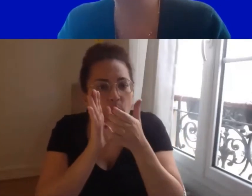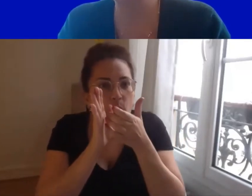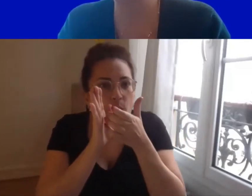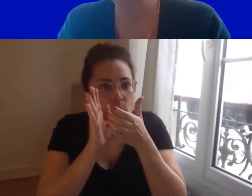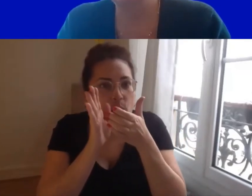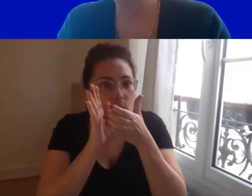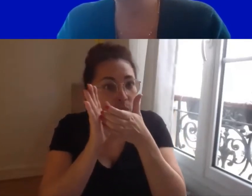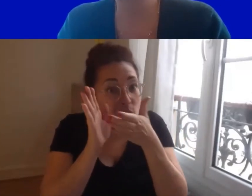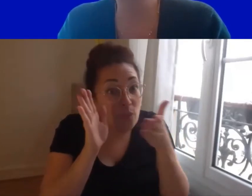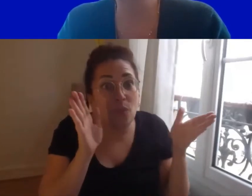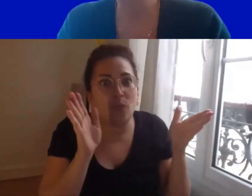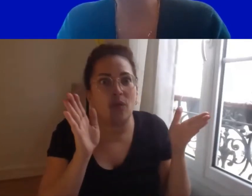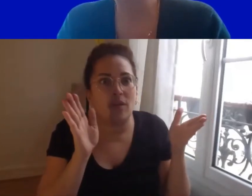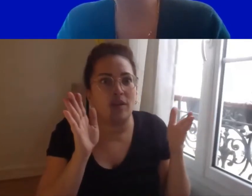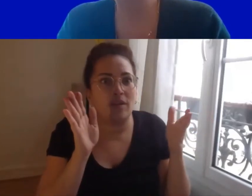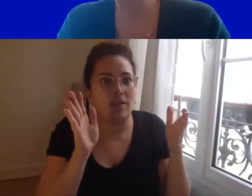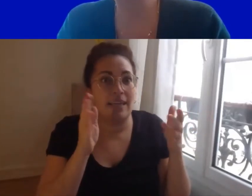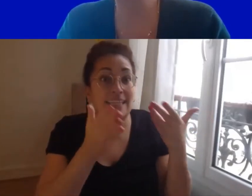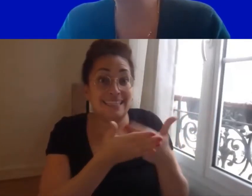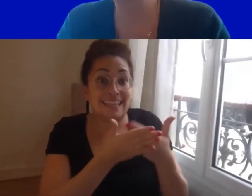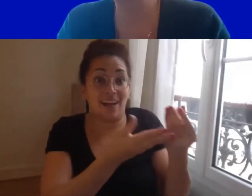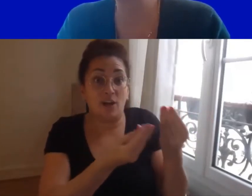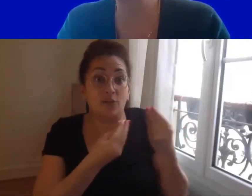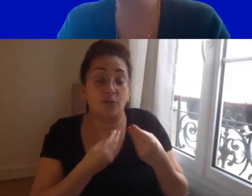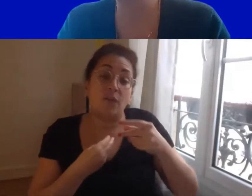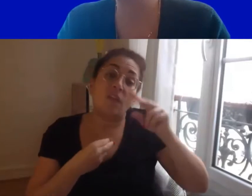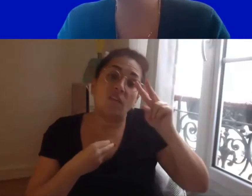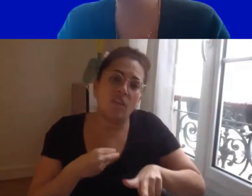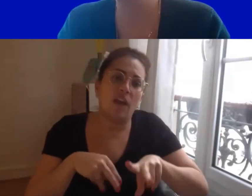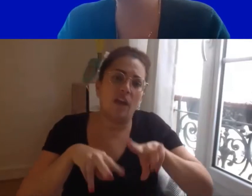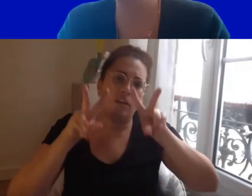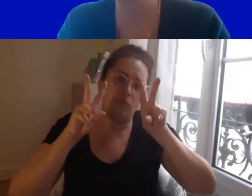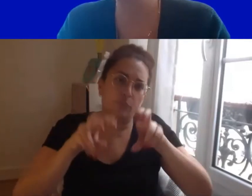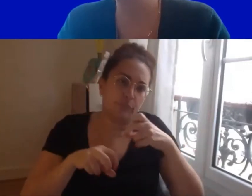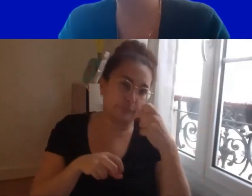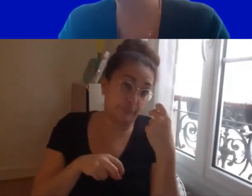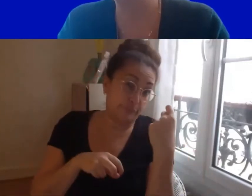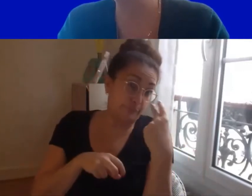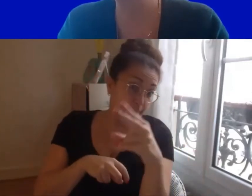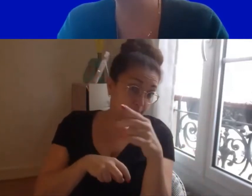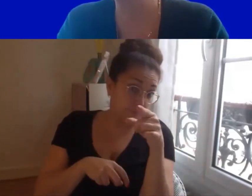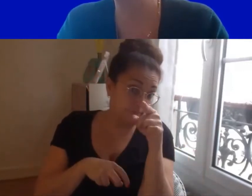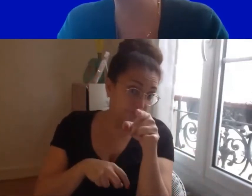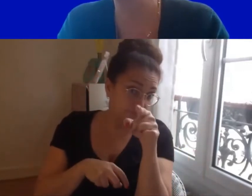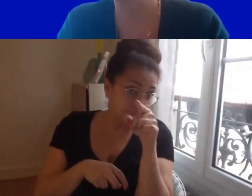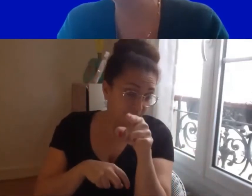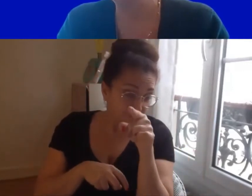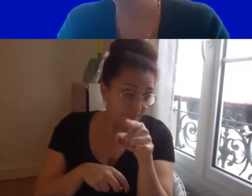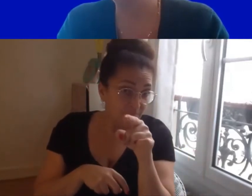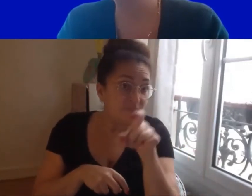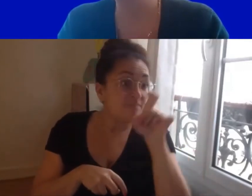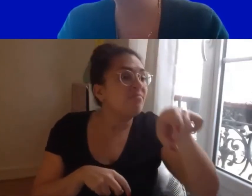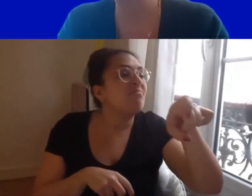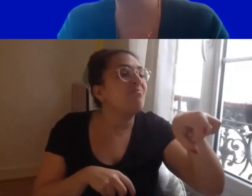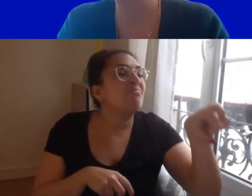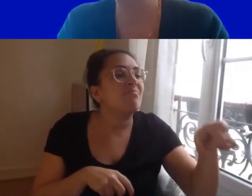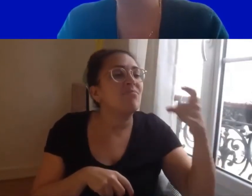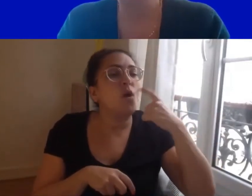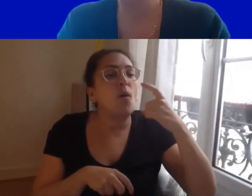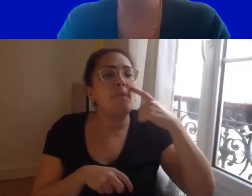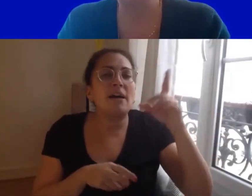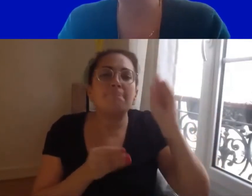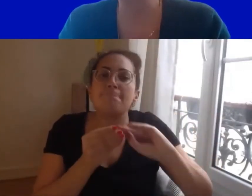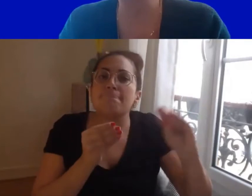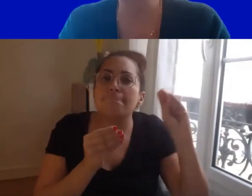cette recherche et c'est vrai que cette recherche en particulier elle répond effectivement à des interrogations longtemps portées